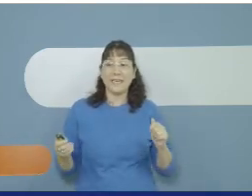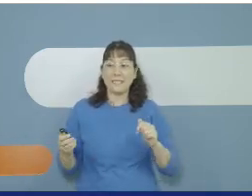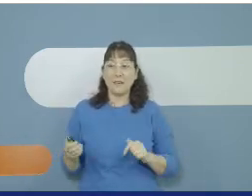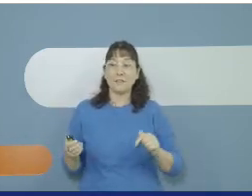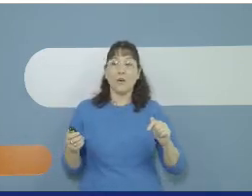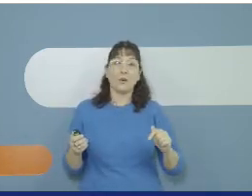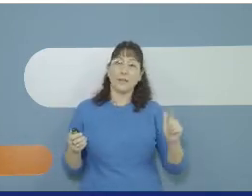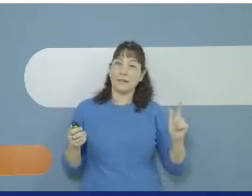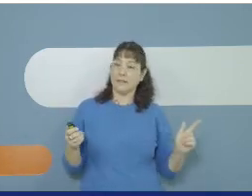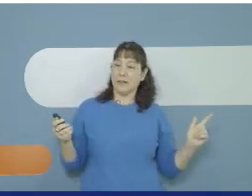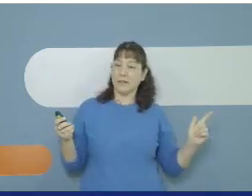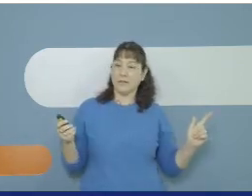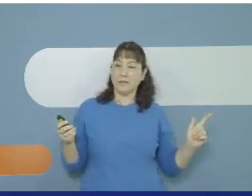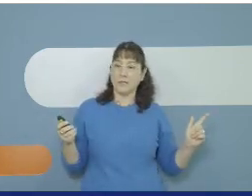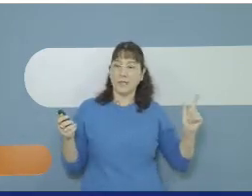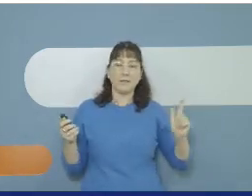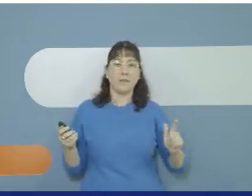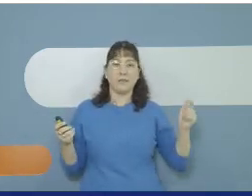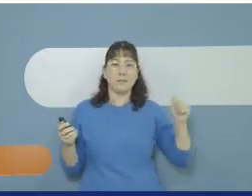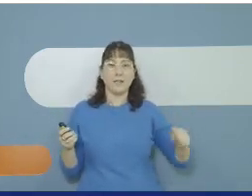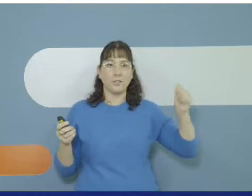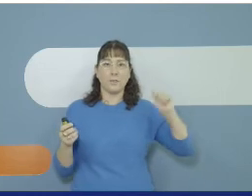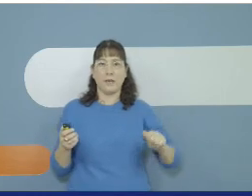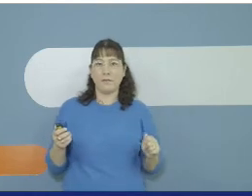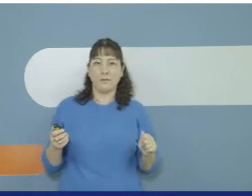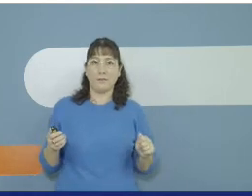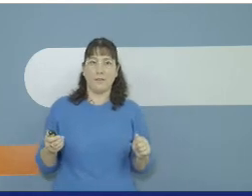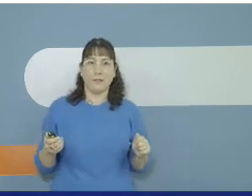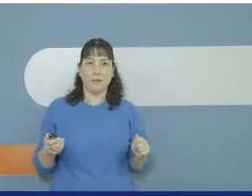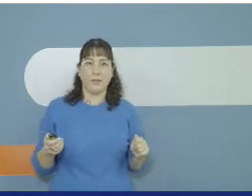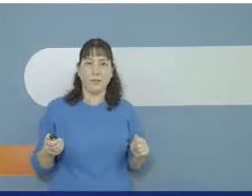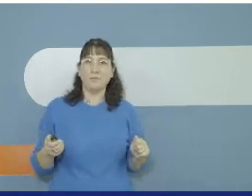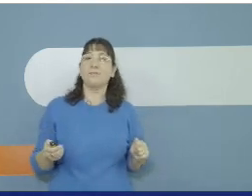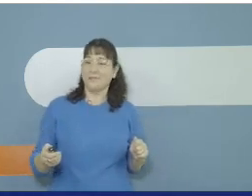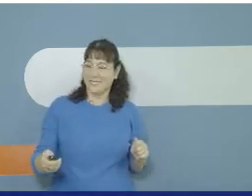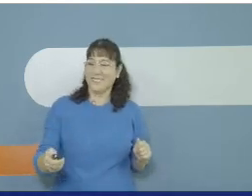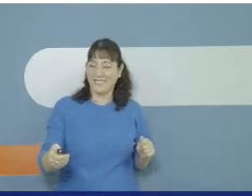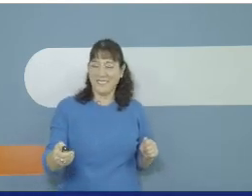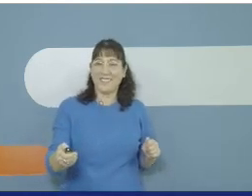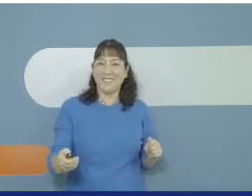את סבתא הולך לבקר הוא צייר את סבתא עם מסל שהיא באה לבקר אותנו